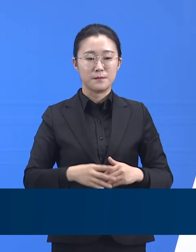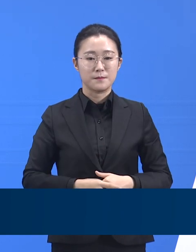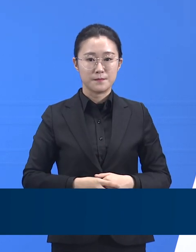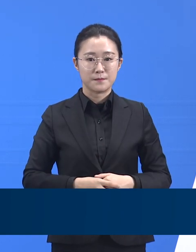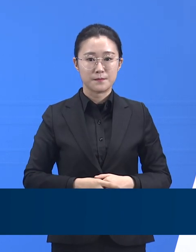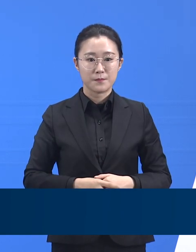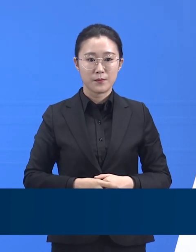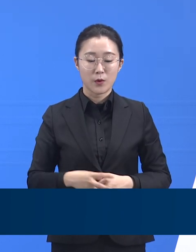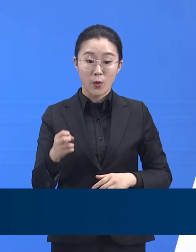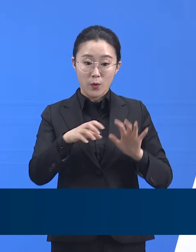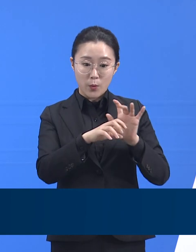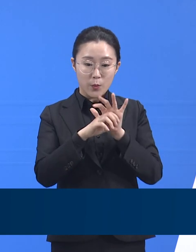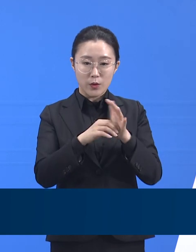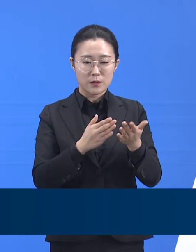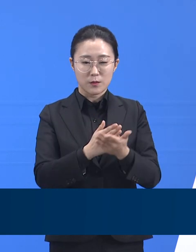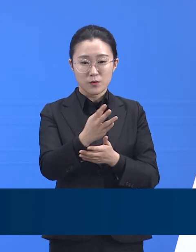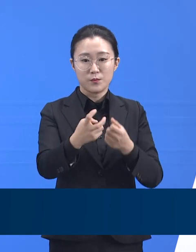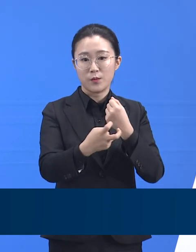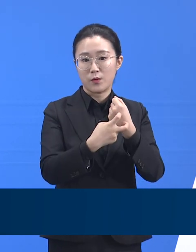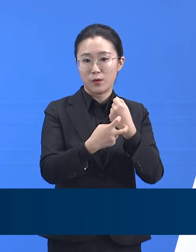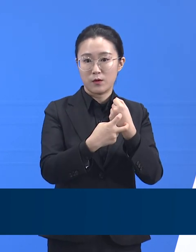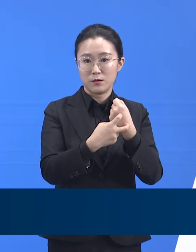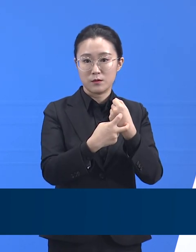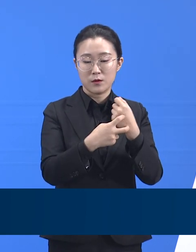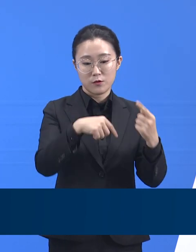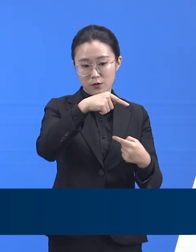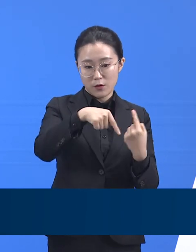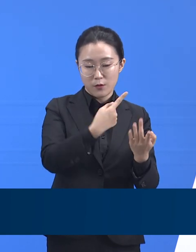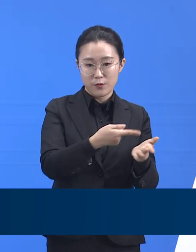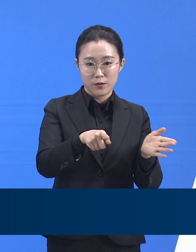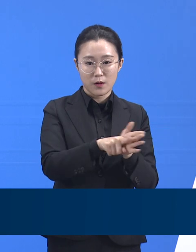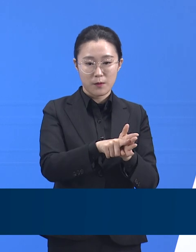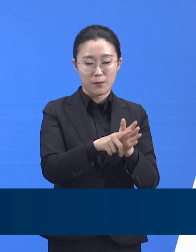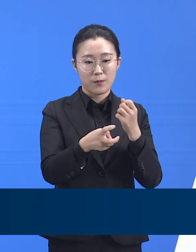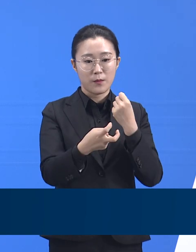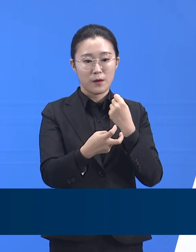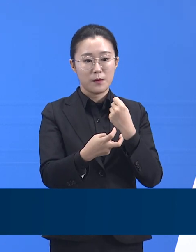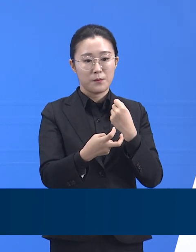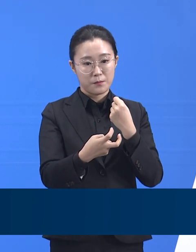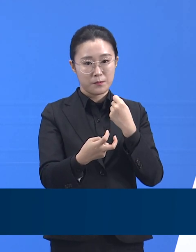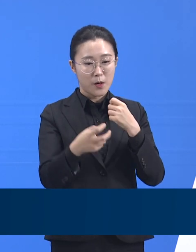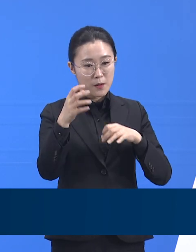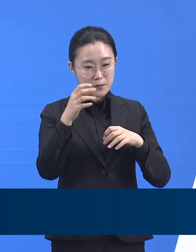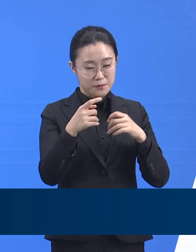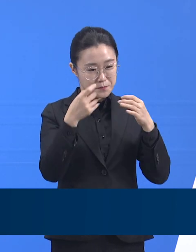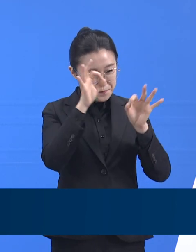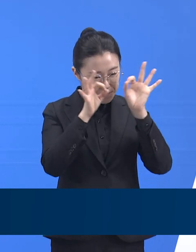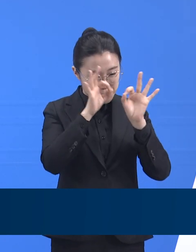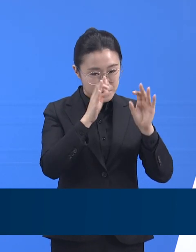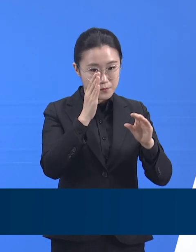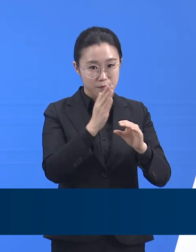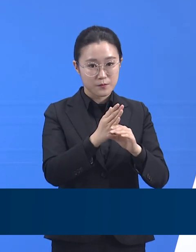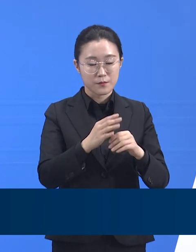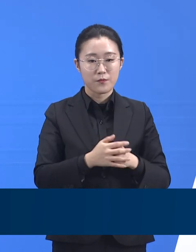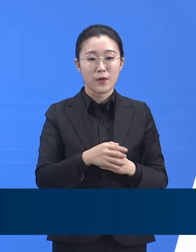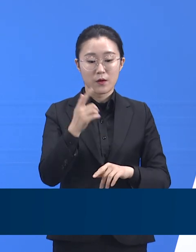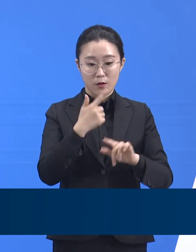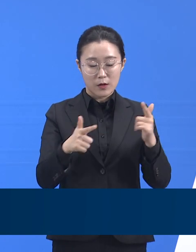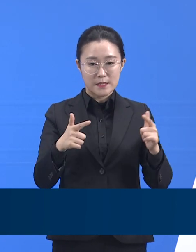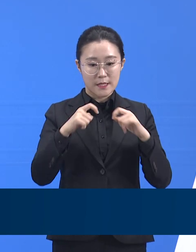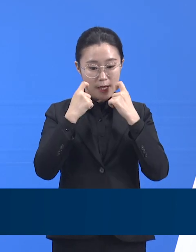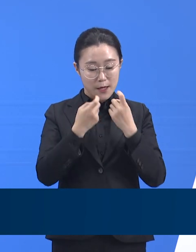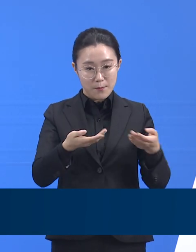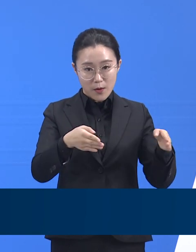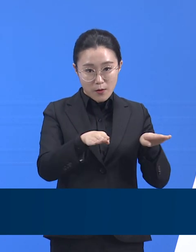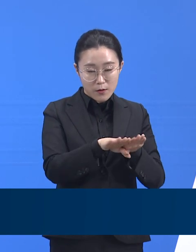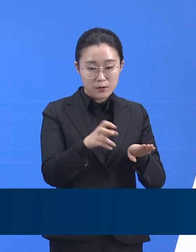운영할 또 다른 병원을 추가 확보하기 위한 노력을 하고 있습니다. 여러 민간병원 또는 국공립병원들과